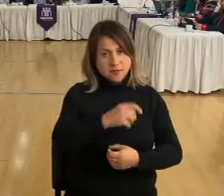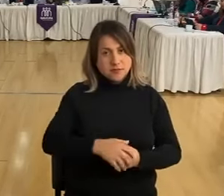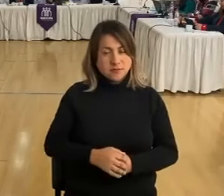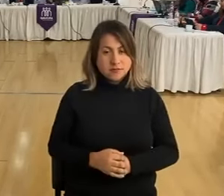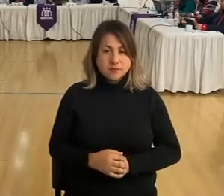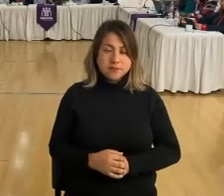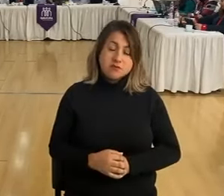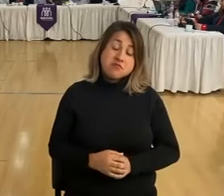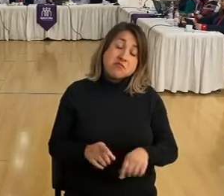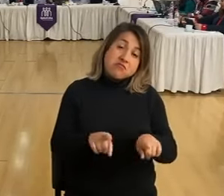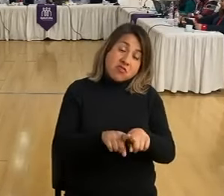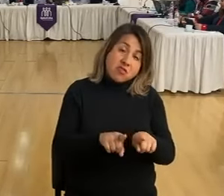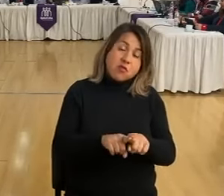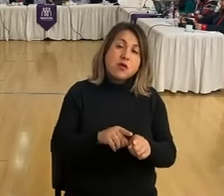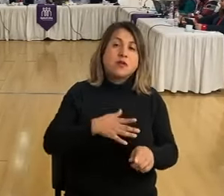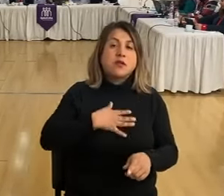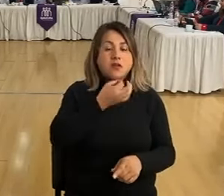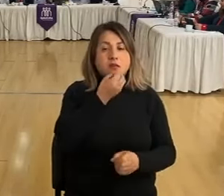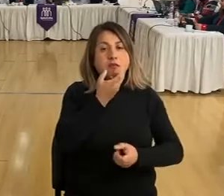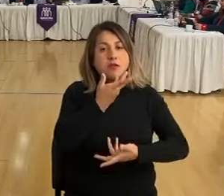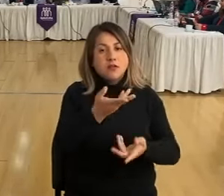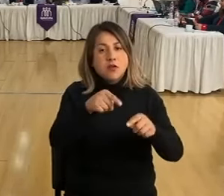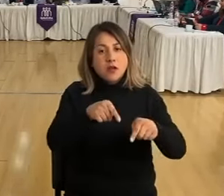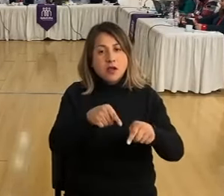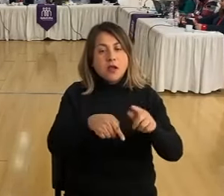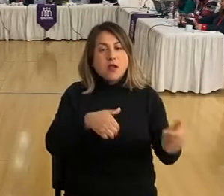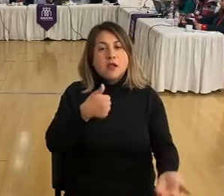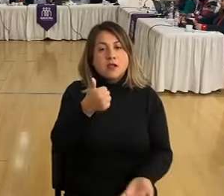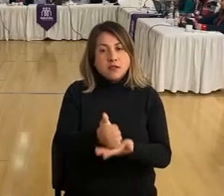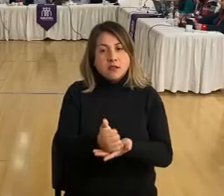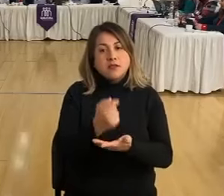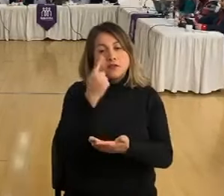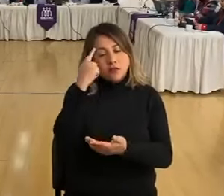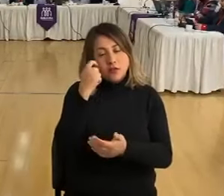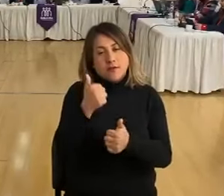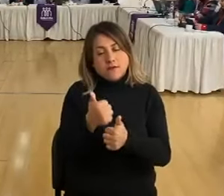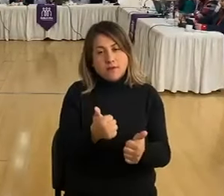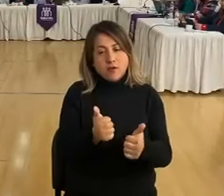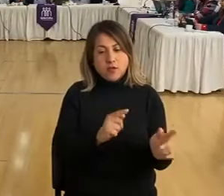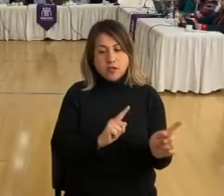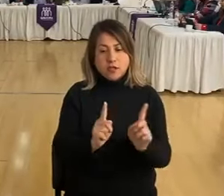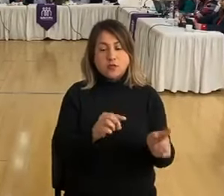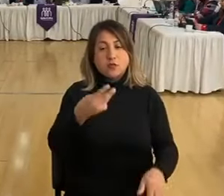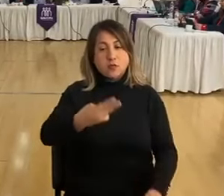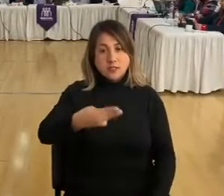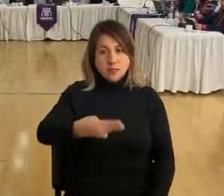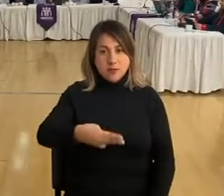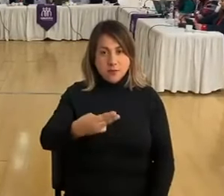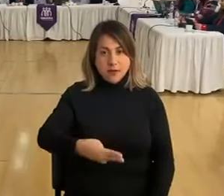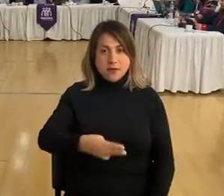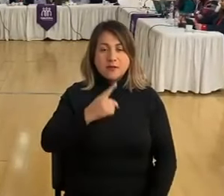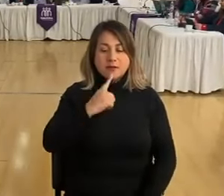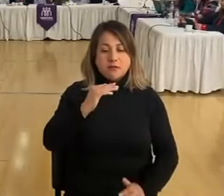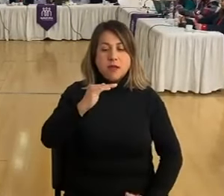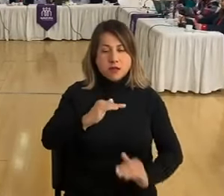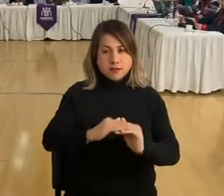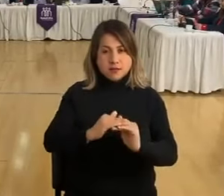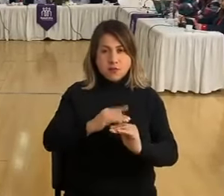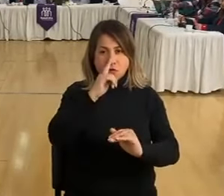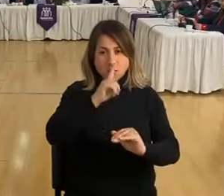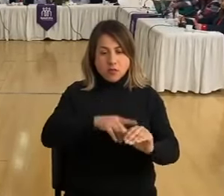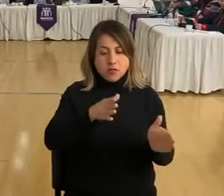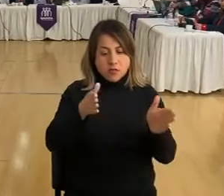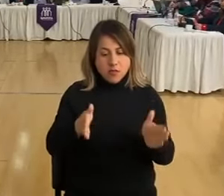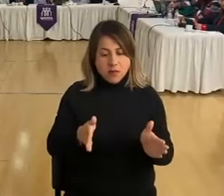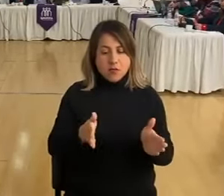Pero de todas maneras lo quiero dejar dicho, alcaldesa, porque creo que es bueno. La gestión municipal tiene un tope. Hay